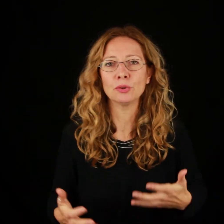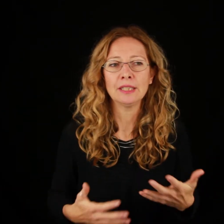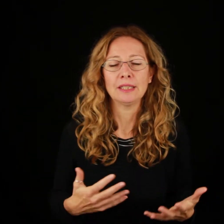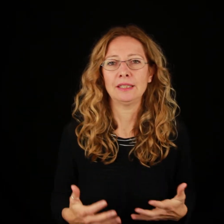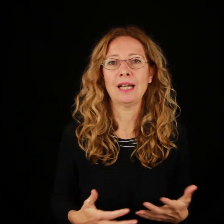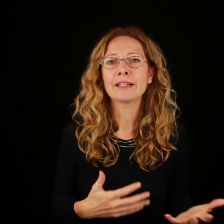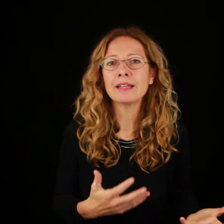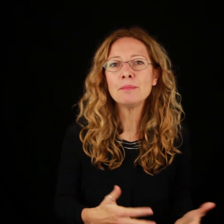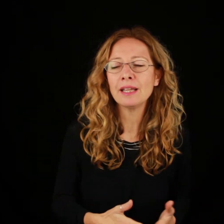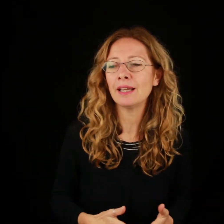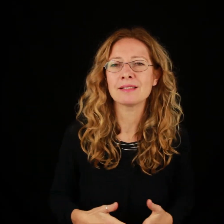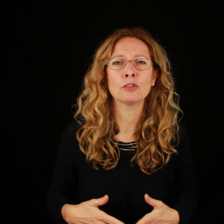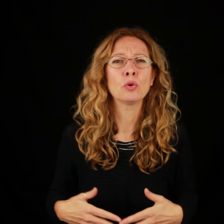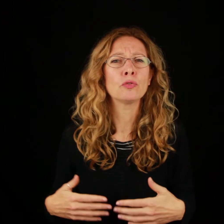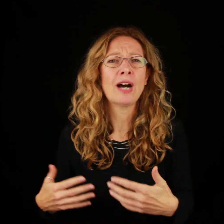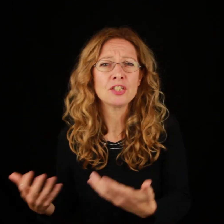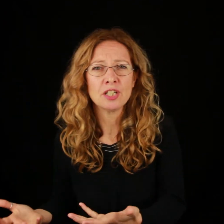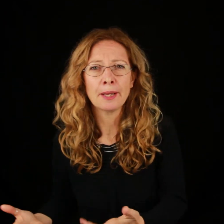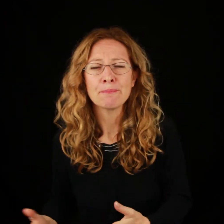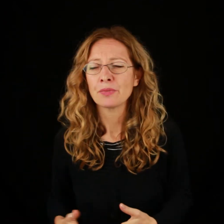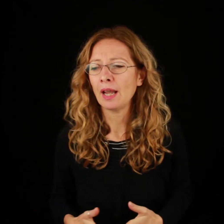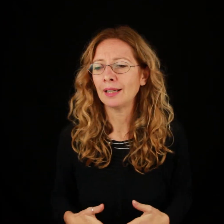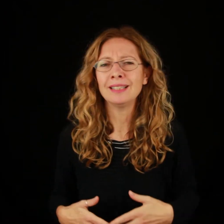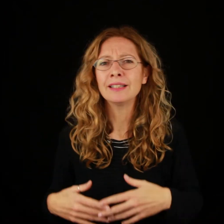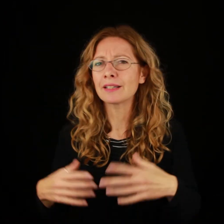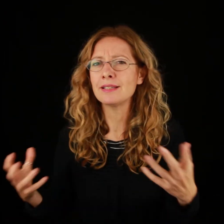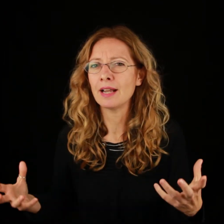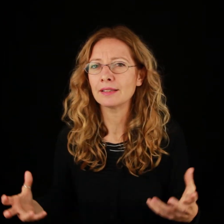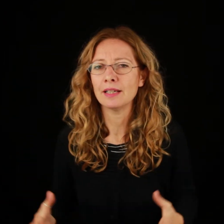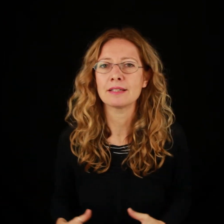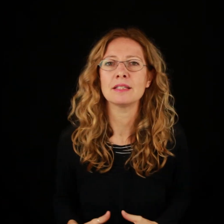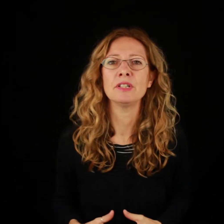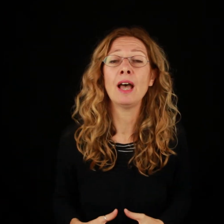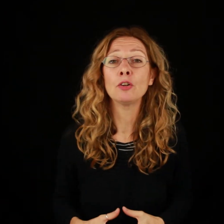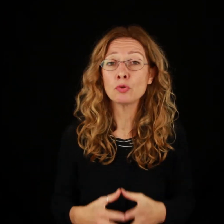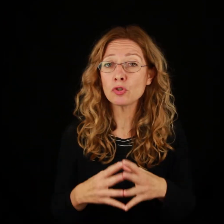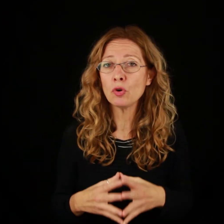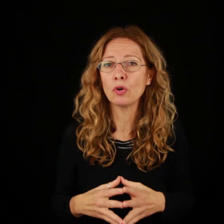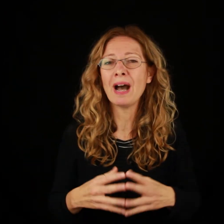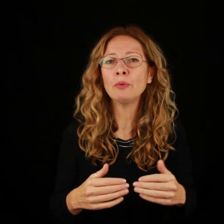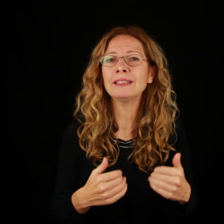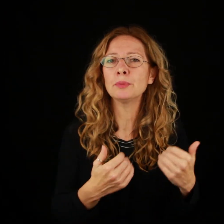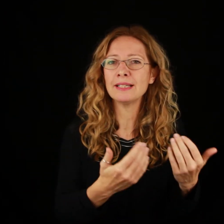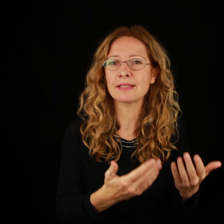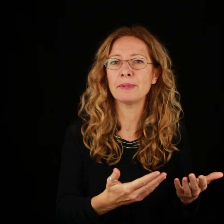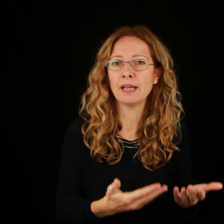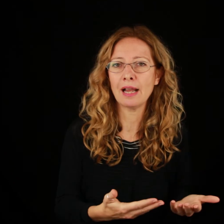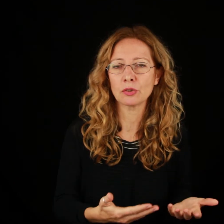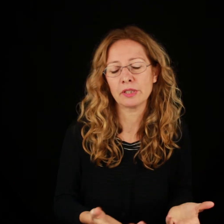al crimine, stato facile, ha delle crisi anche di aggressività, non solo ma ha una debolezza per l'alcol che